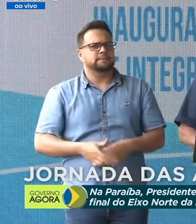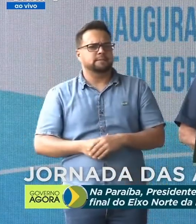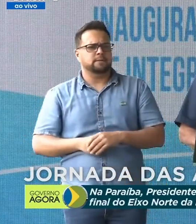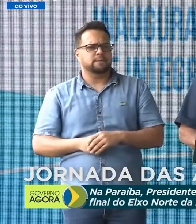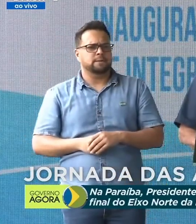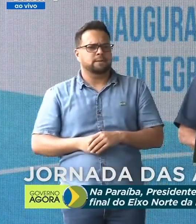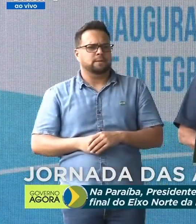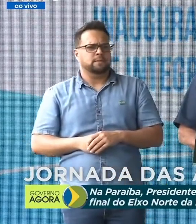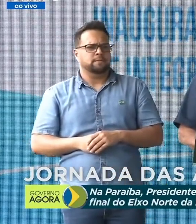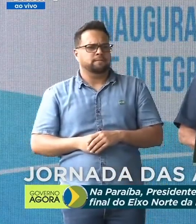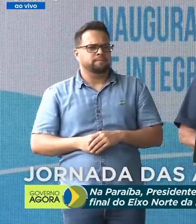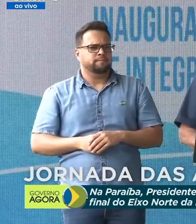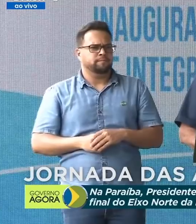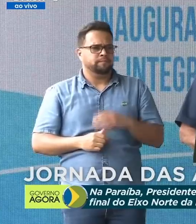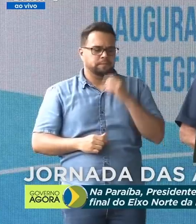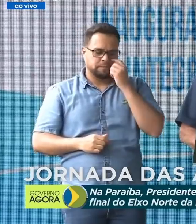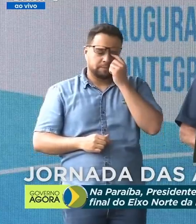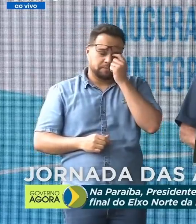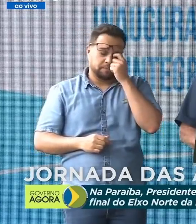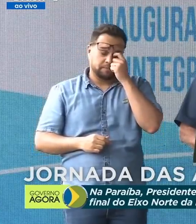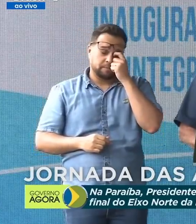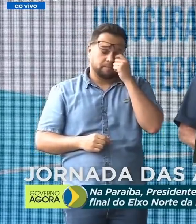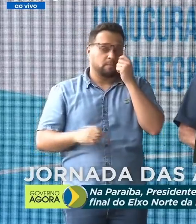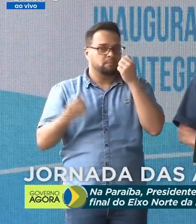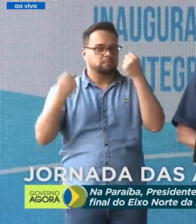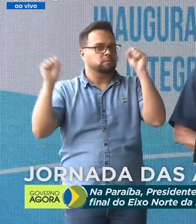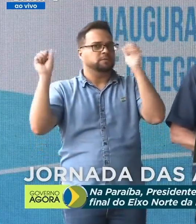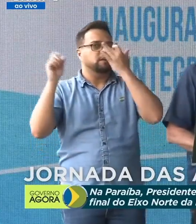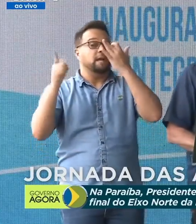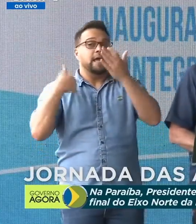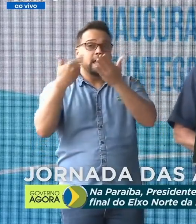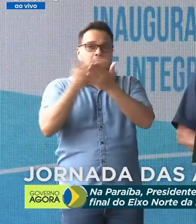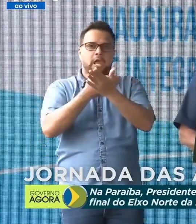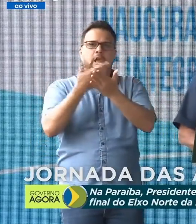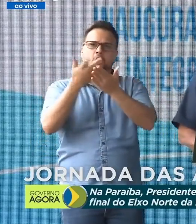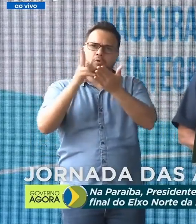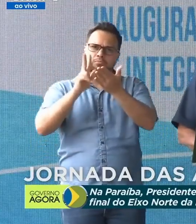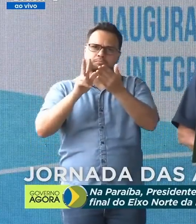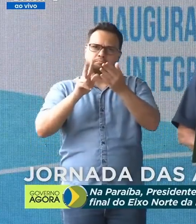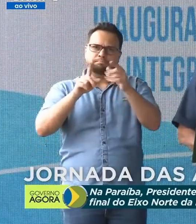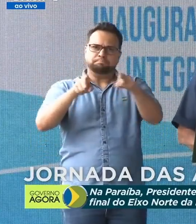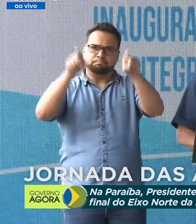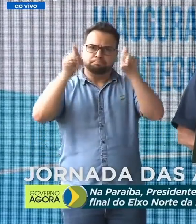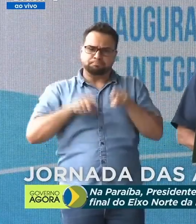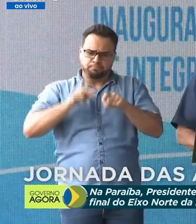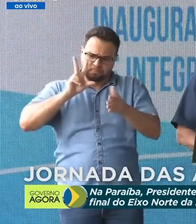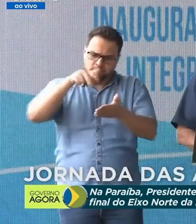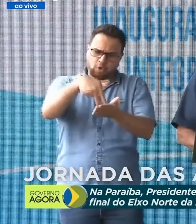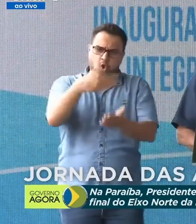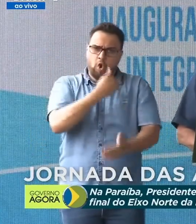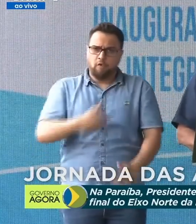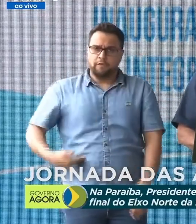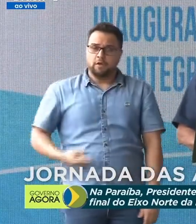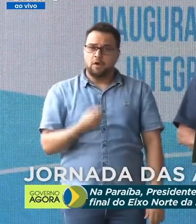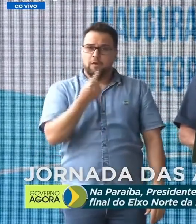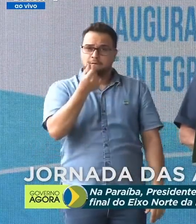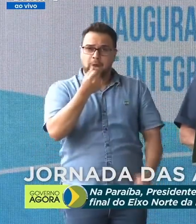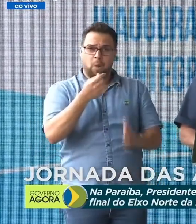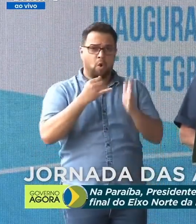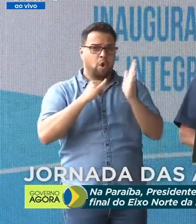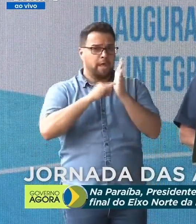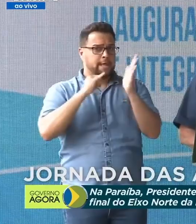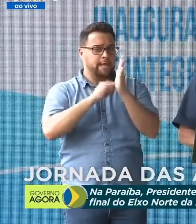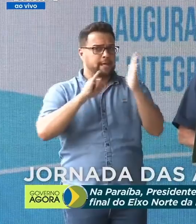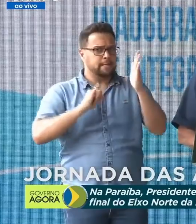Não é possível. Desde quando eu assumi o meu governo, o valor do imposto federal,